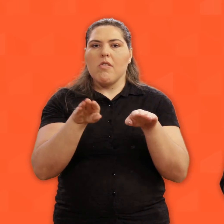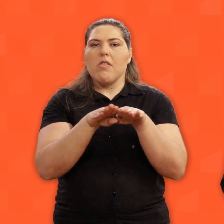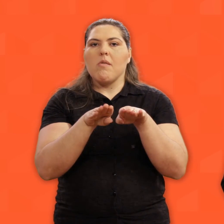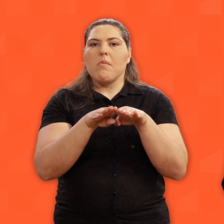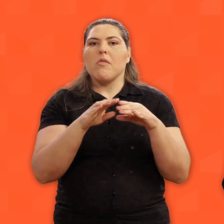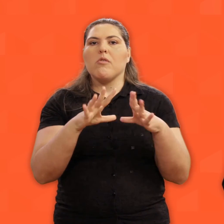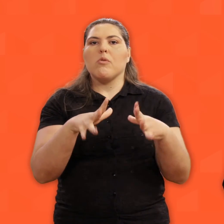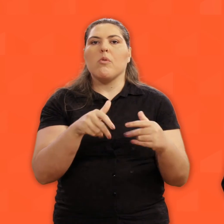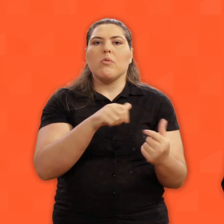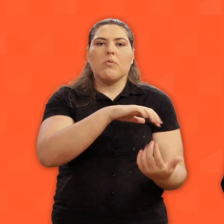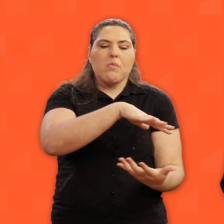Amém.